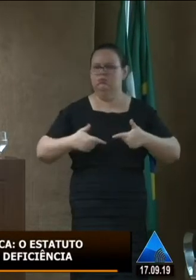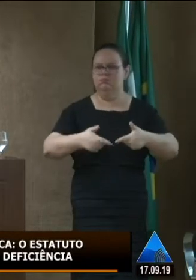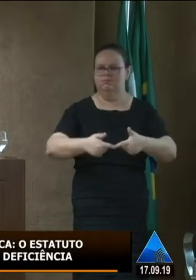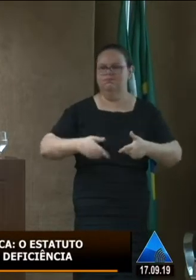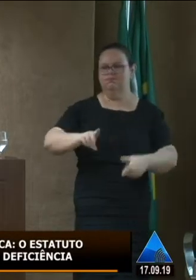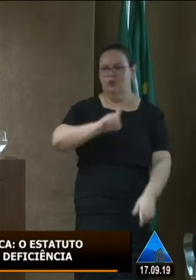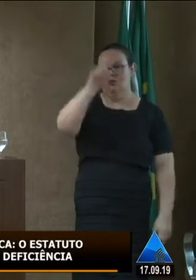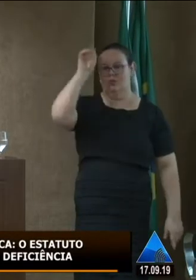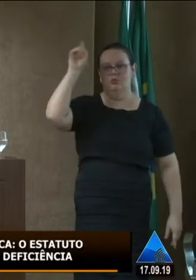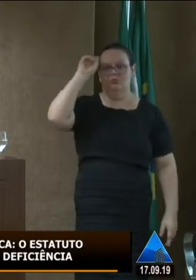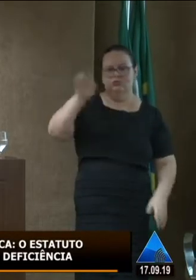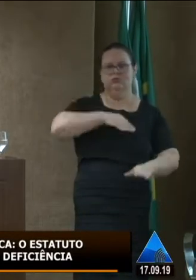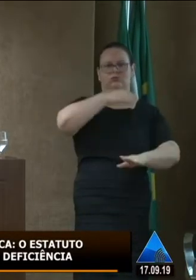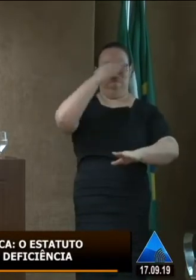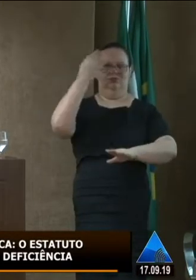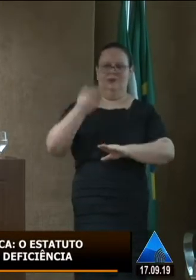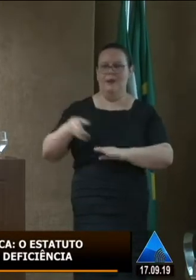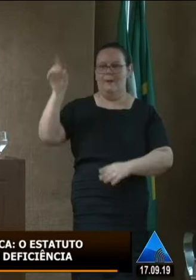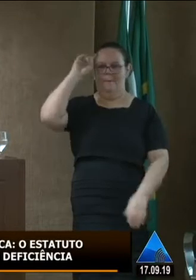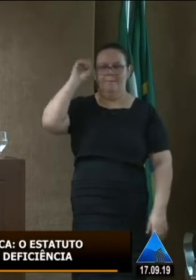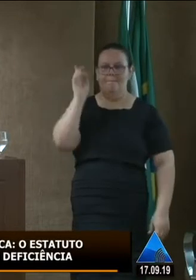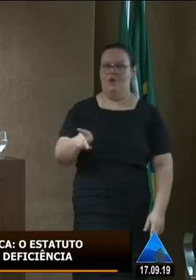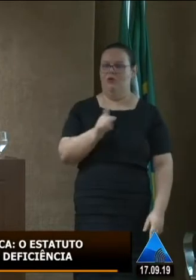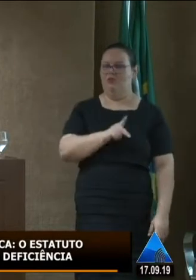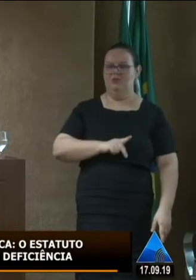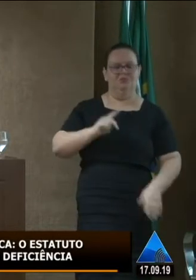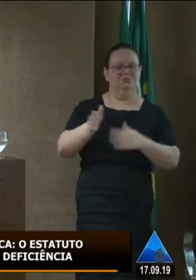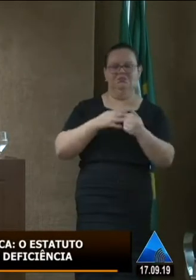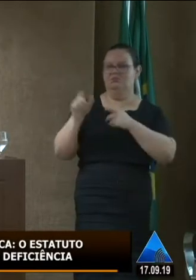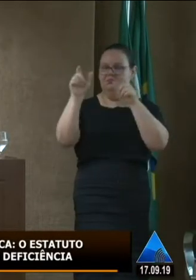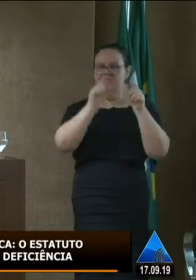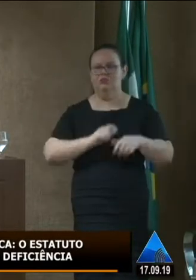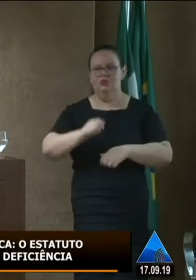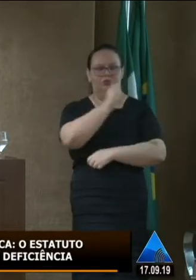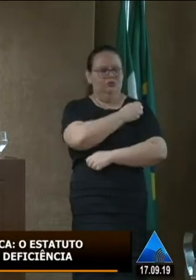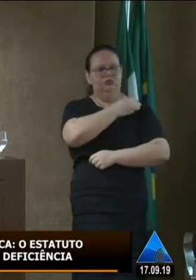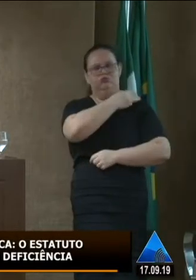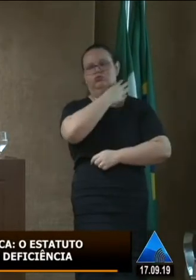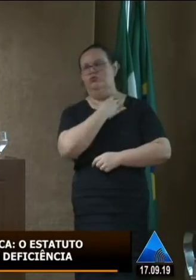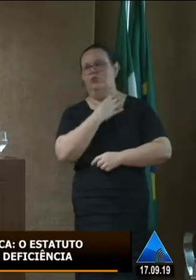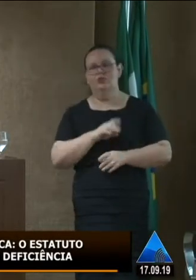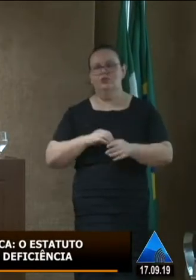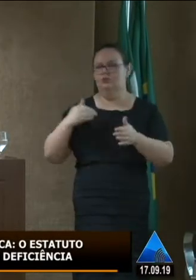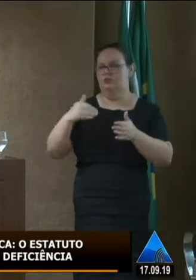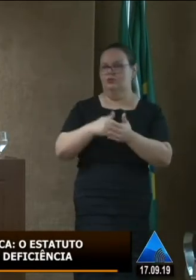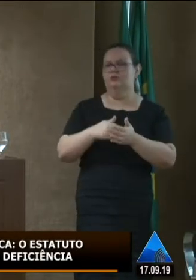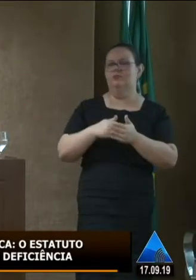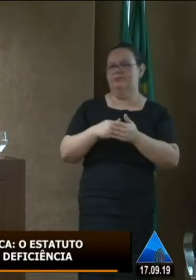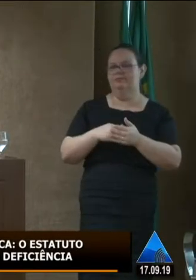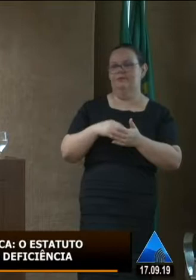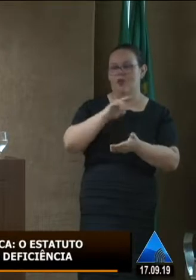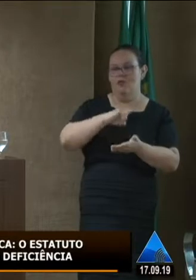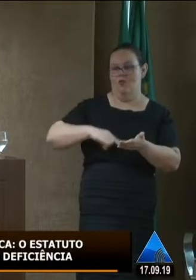diário para gestores escolares, professores de todas as séries e ciclos readaptarem o currículo,